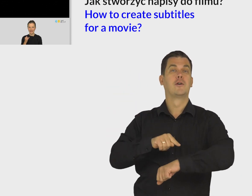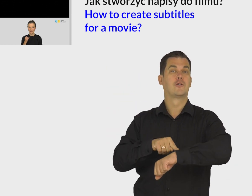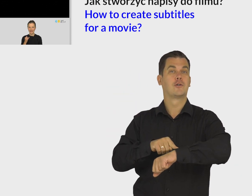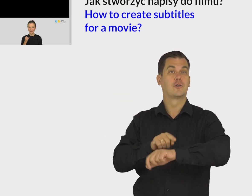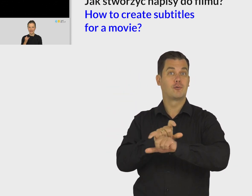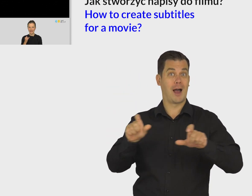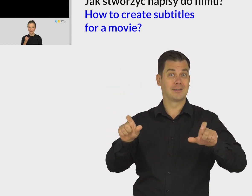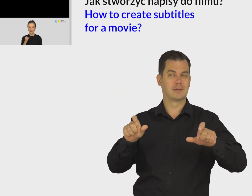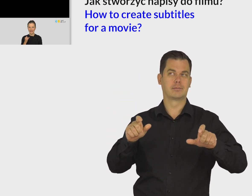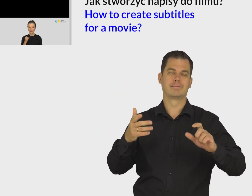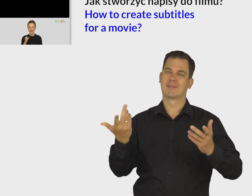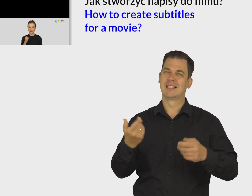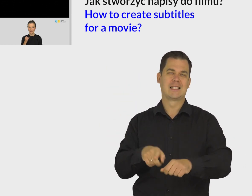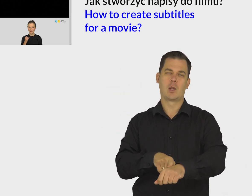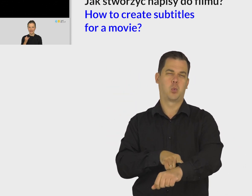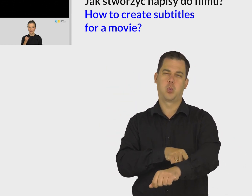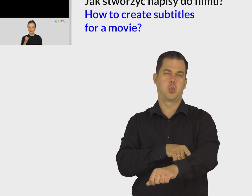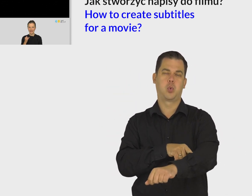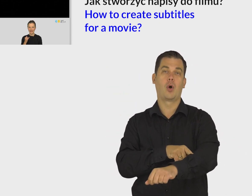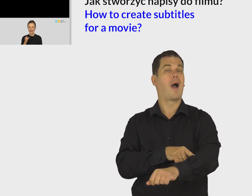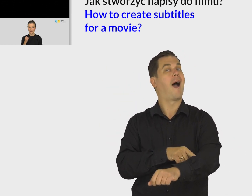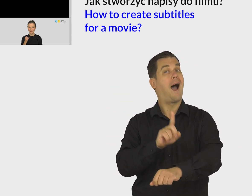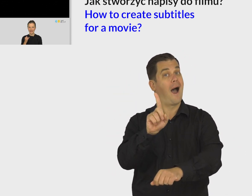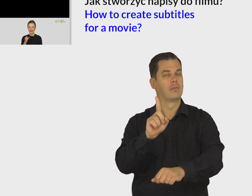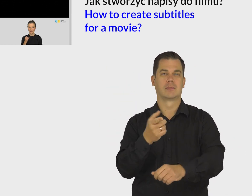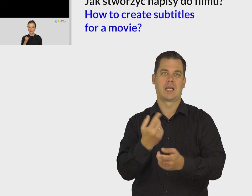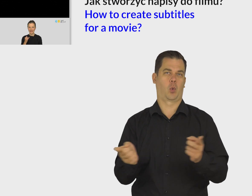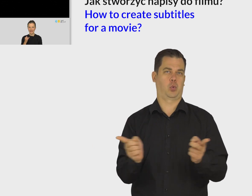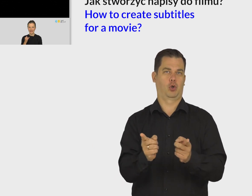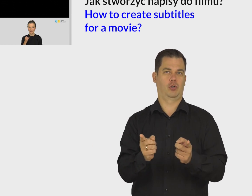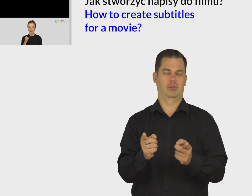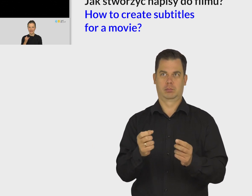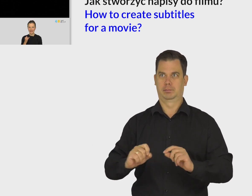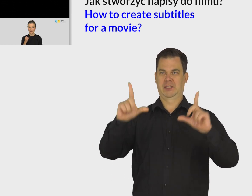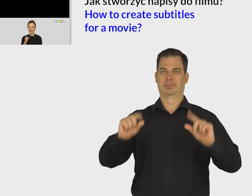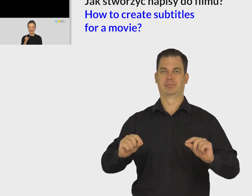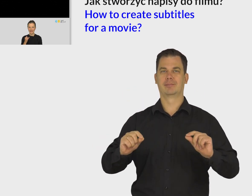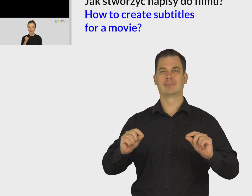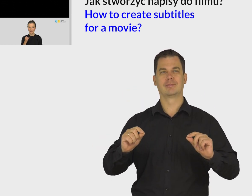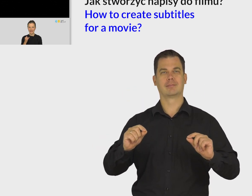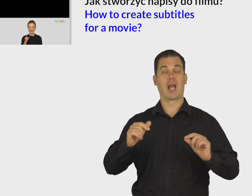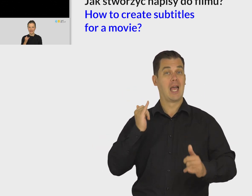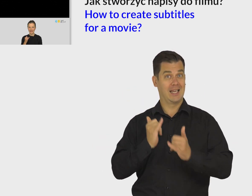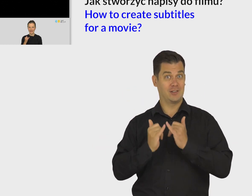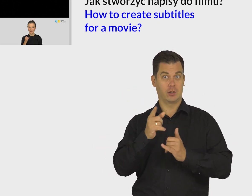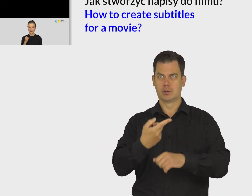czerwona komórka w kolumnie Czas trwania oznacza, że napisy te wyświetlają się za krótko lub za długo.